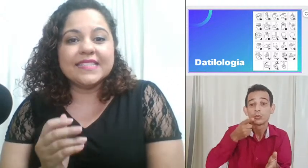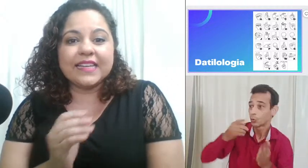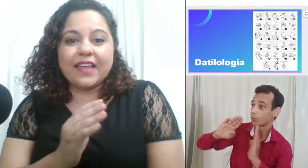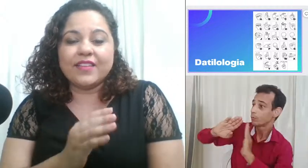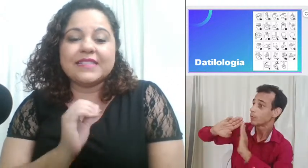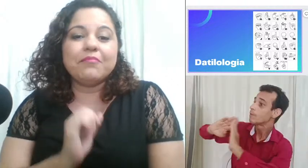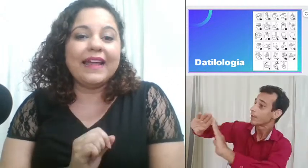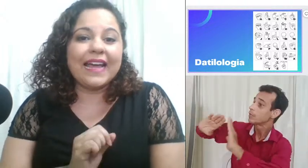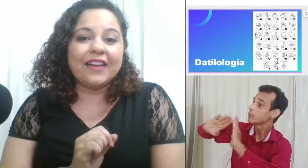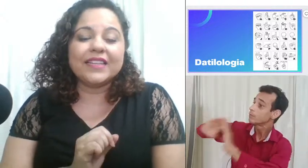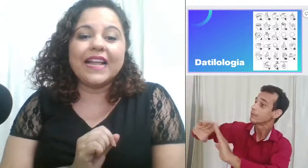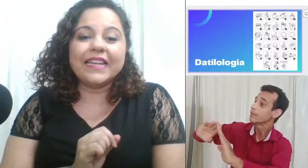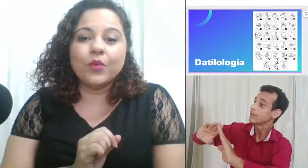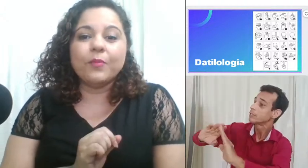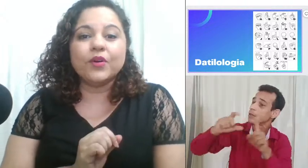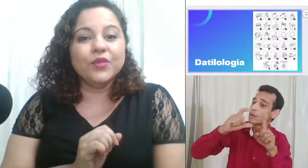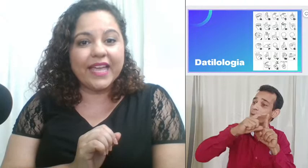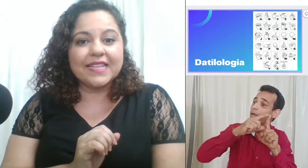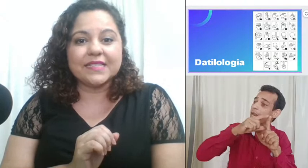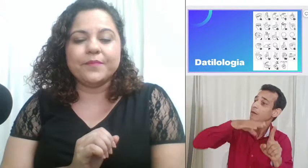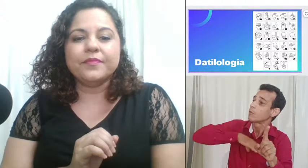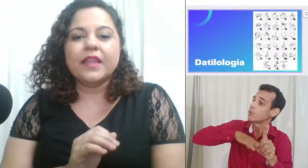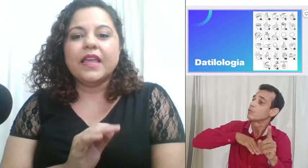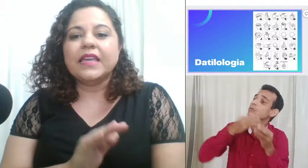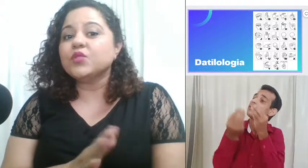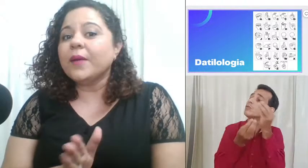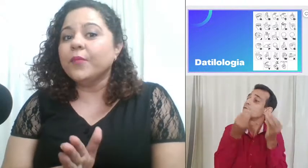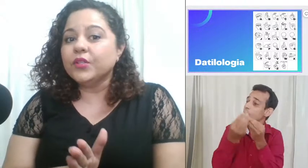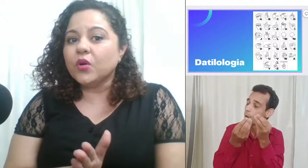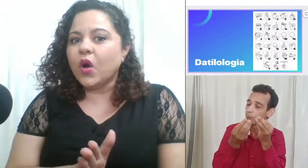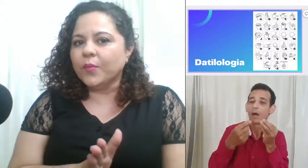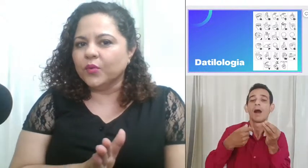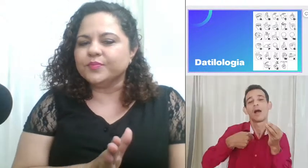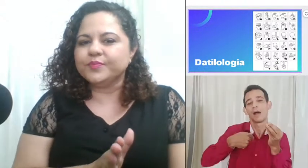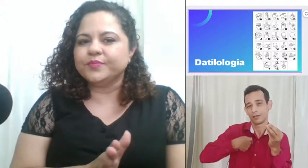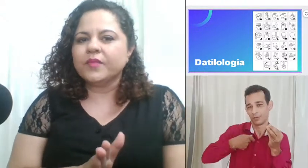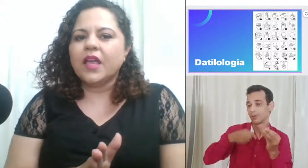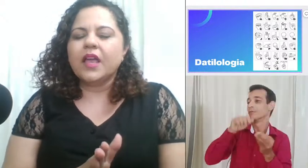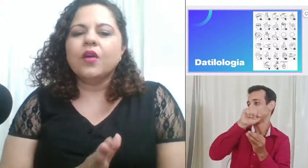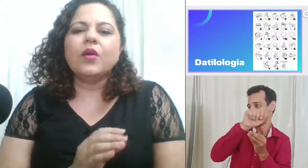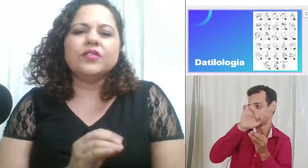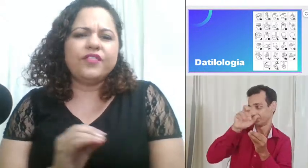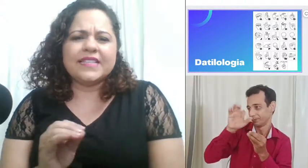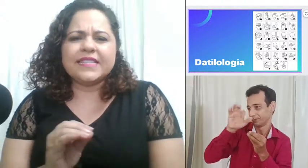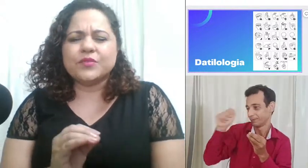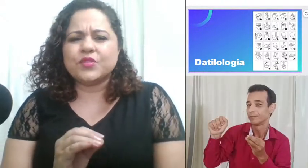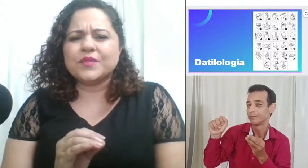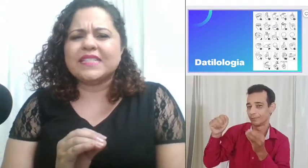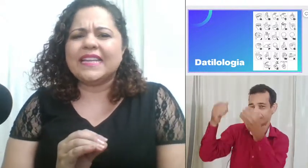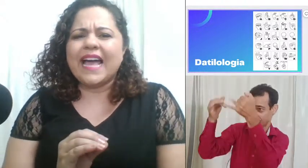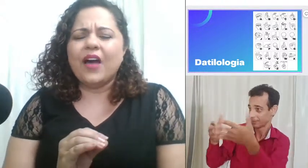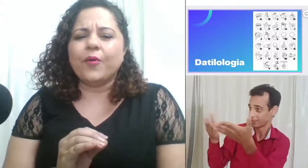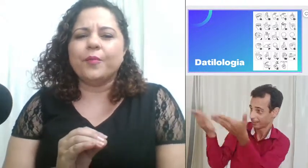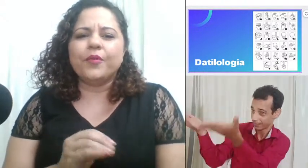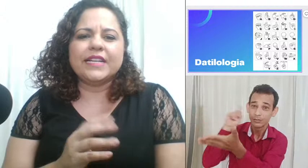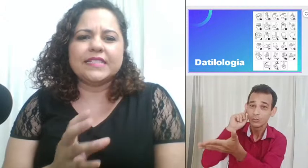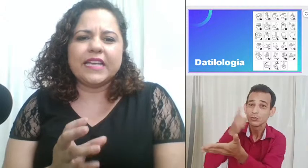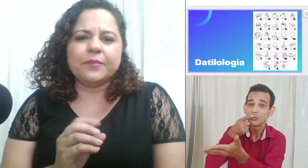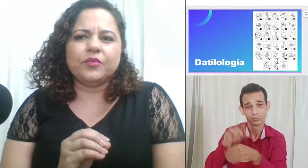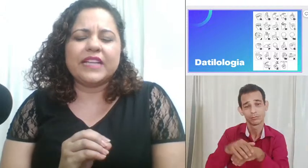escreve essa palavra na língua portuguesa. Isso é muito comum. Quando fazemos um sinal, por exemplo, na